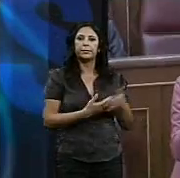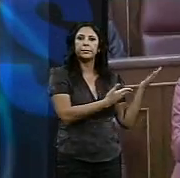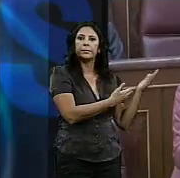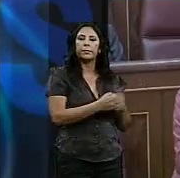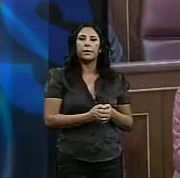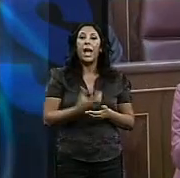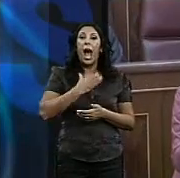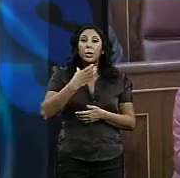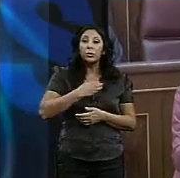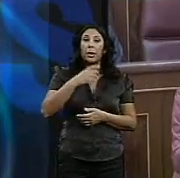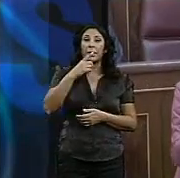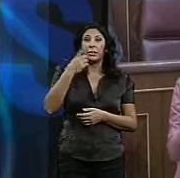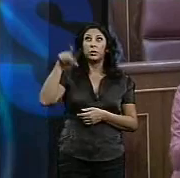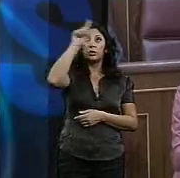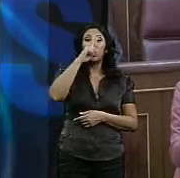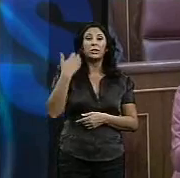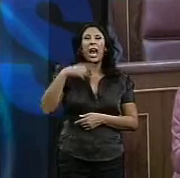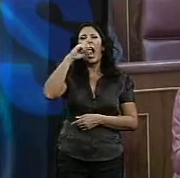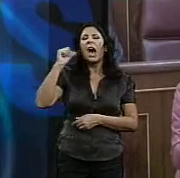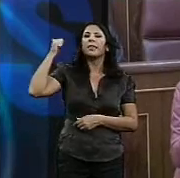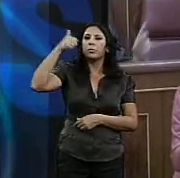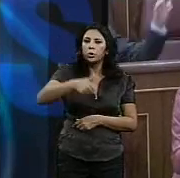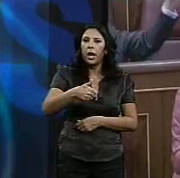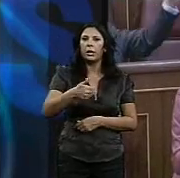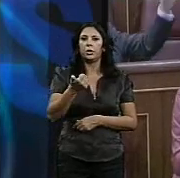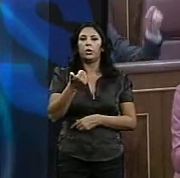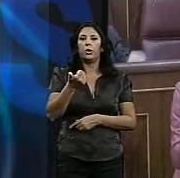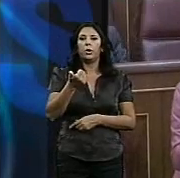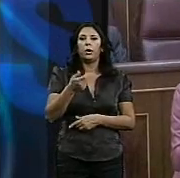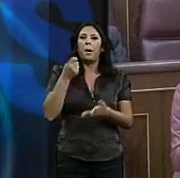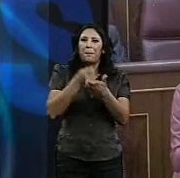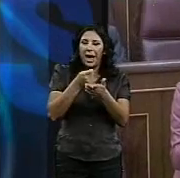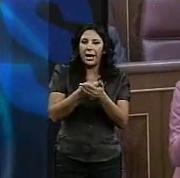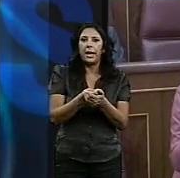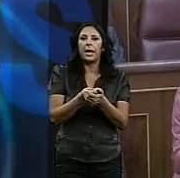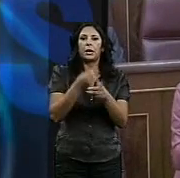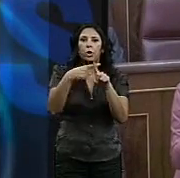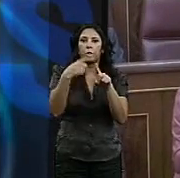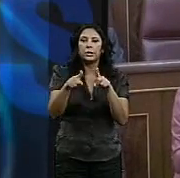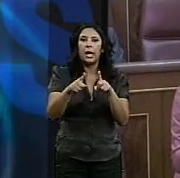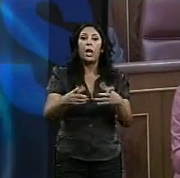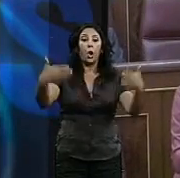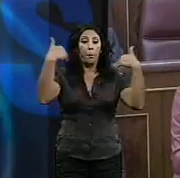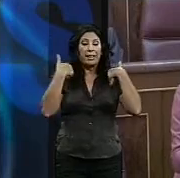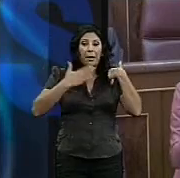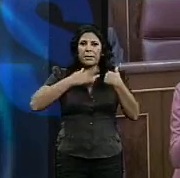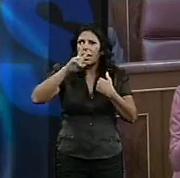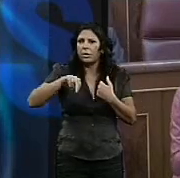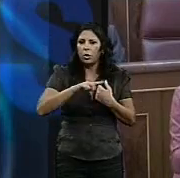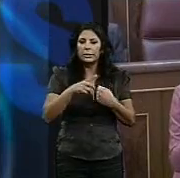están haciendo ya hace muchos años frente a competencias que no son suyas y que invierten en